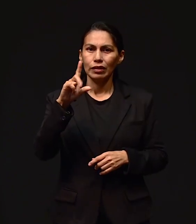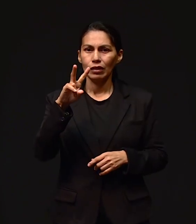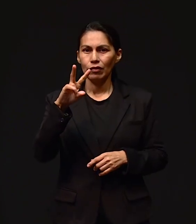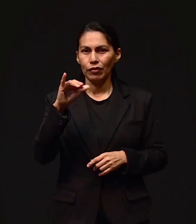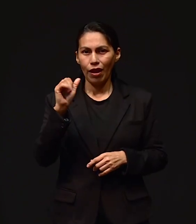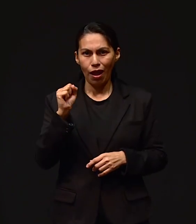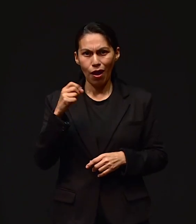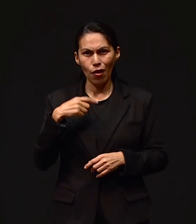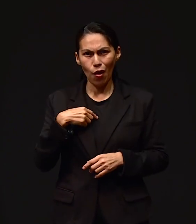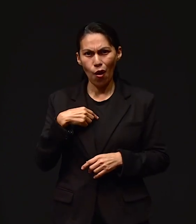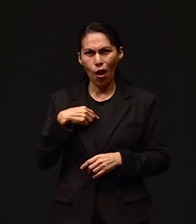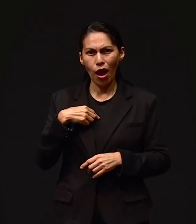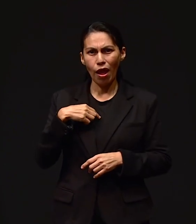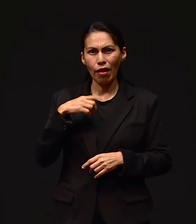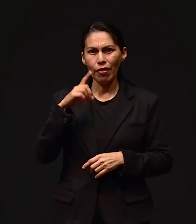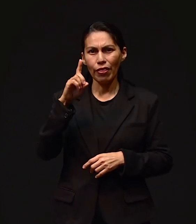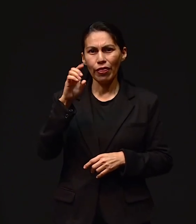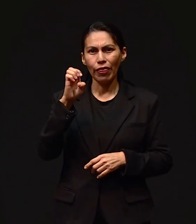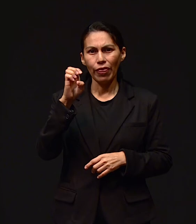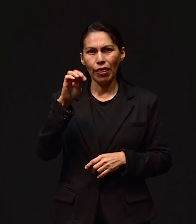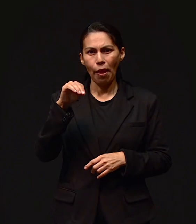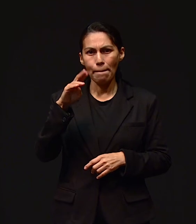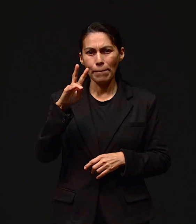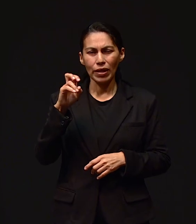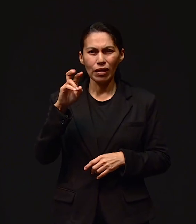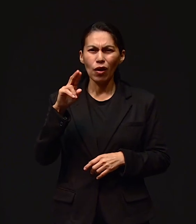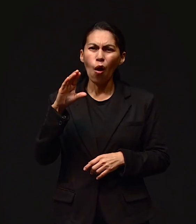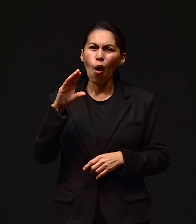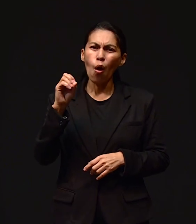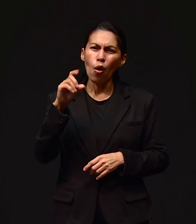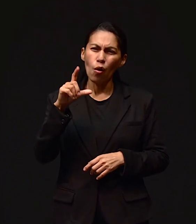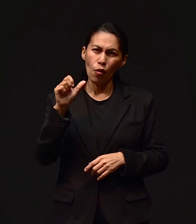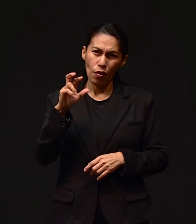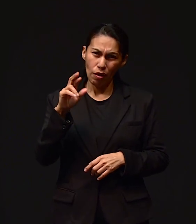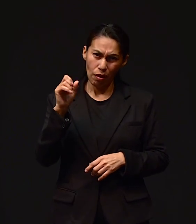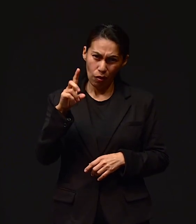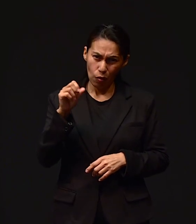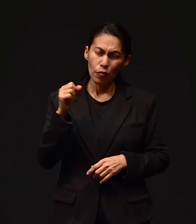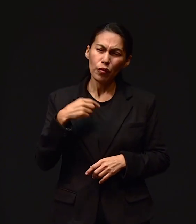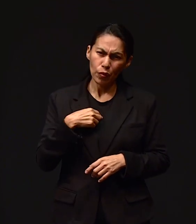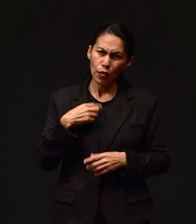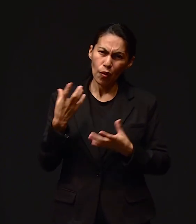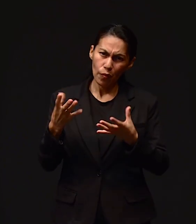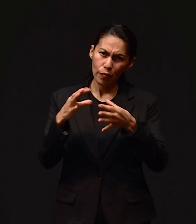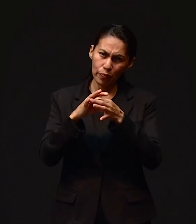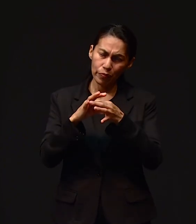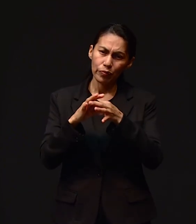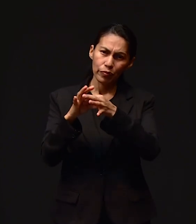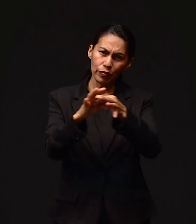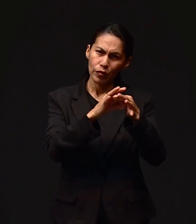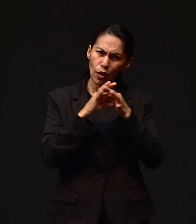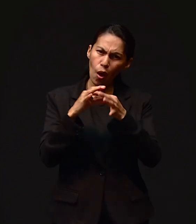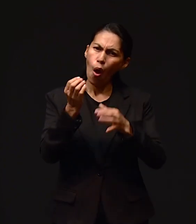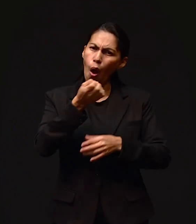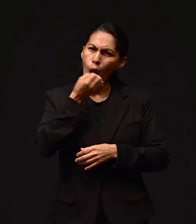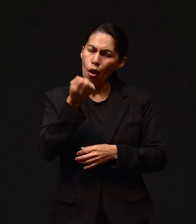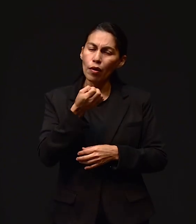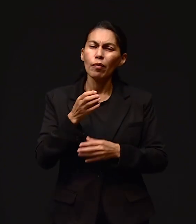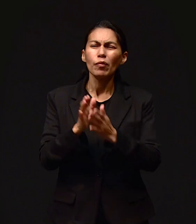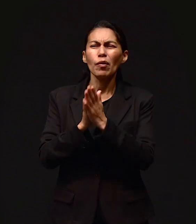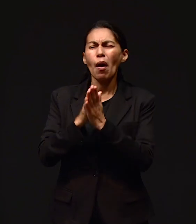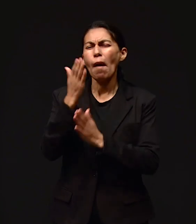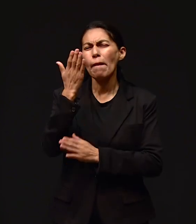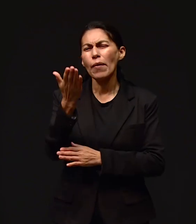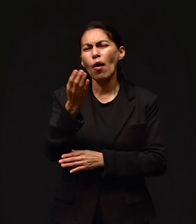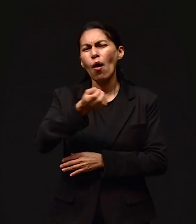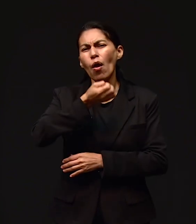Colorado Amén, gracias por estar con nosotros y por unirte en oración con nosotros Pido oración por mi